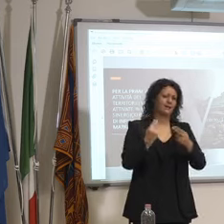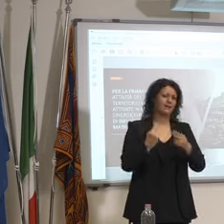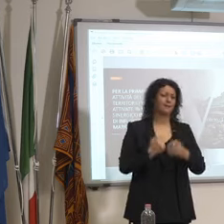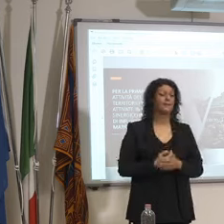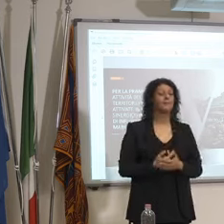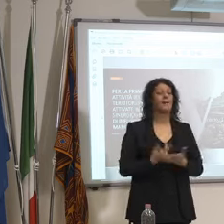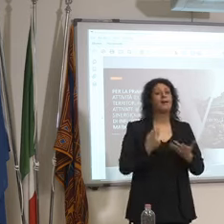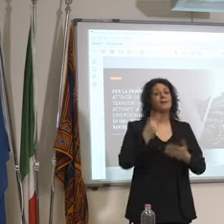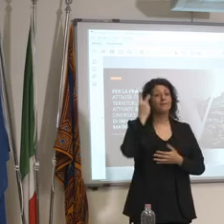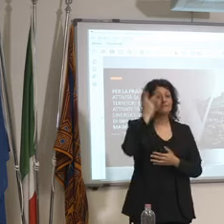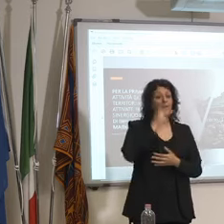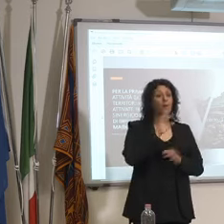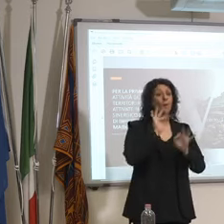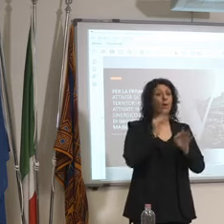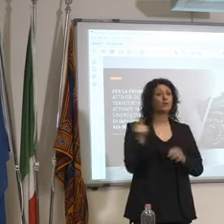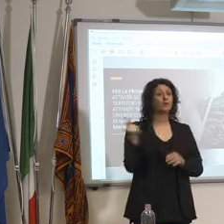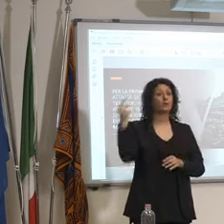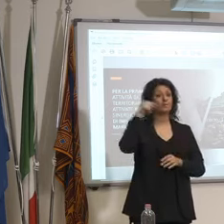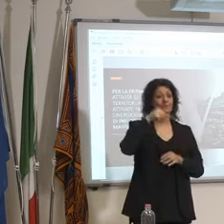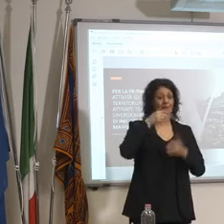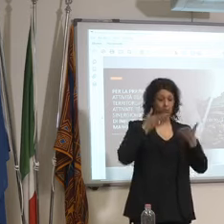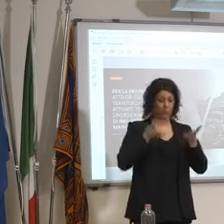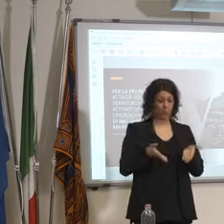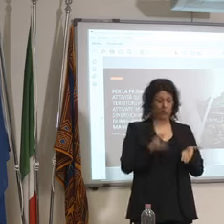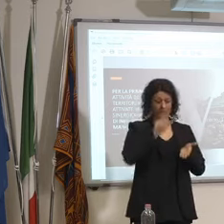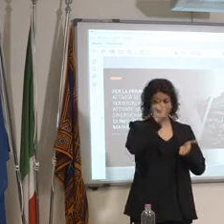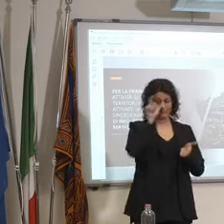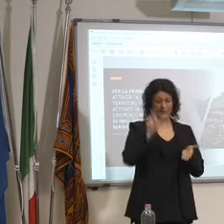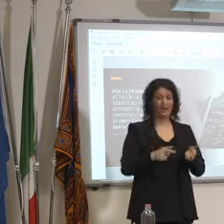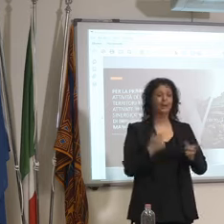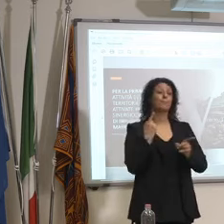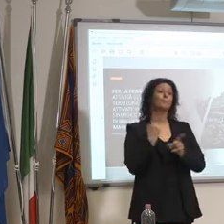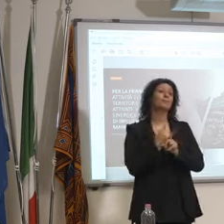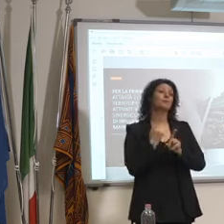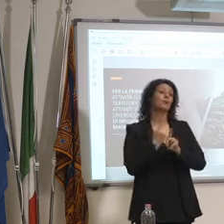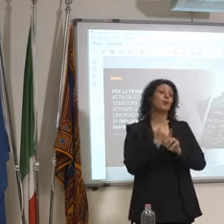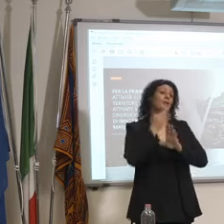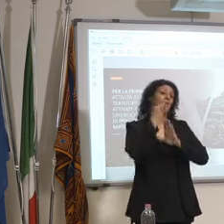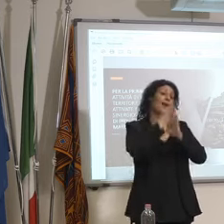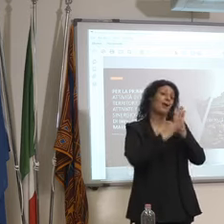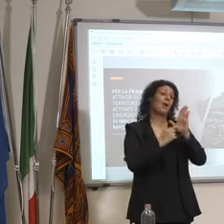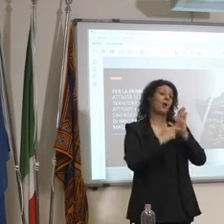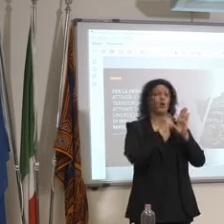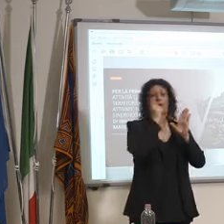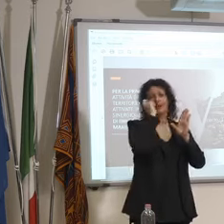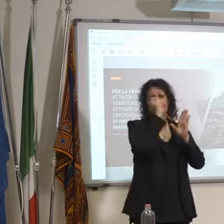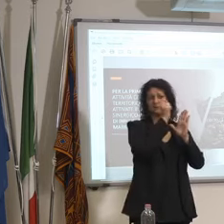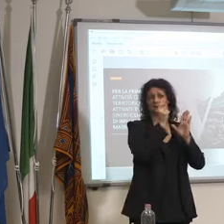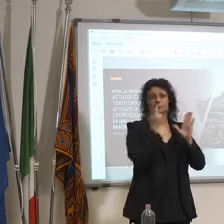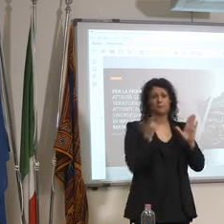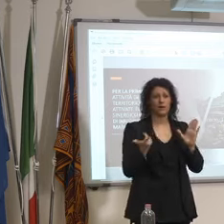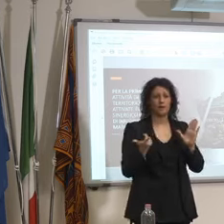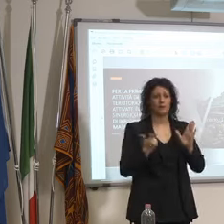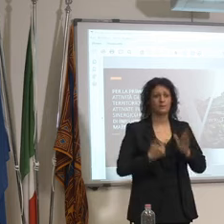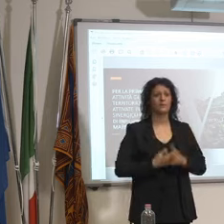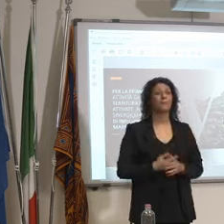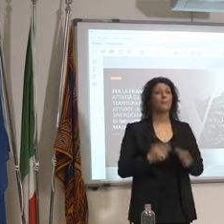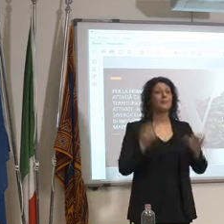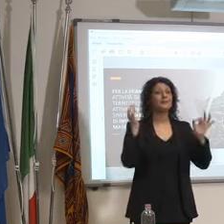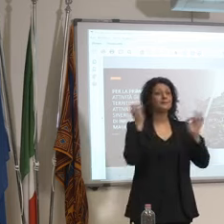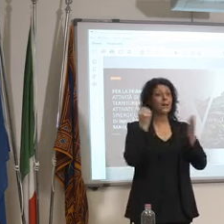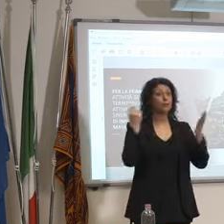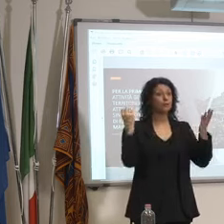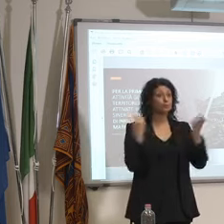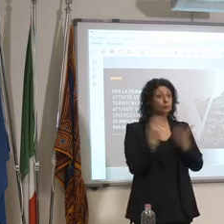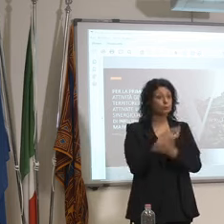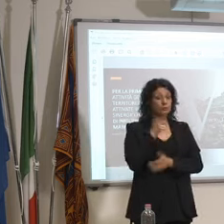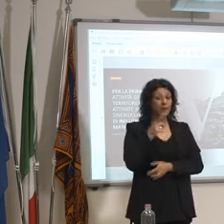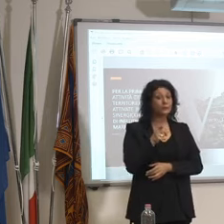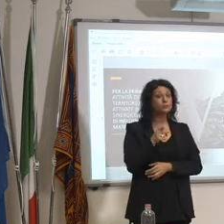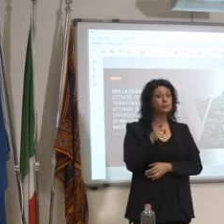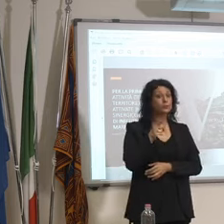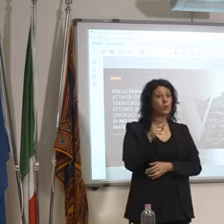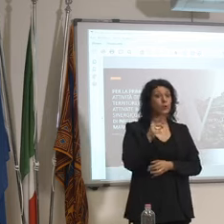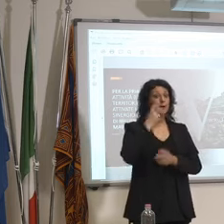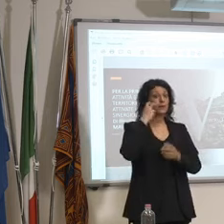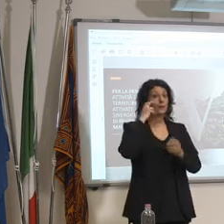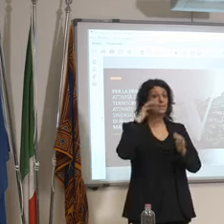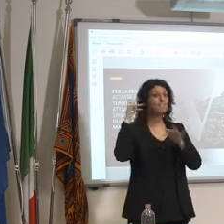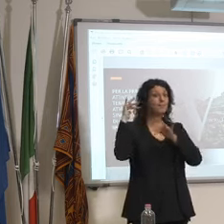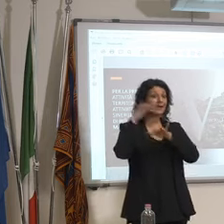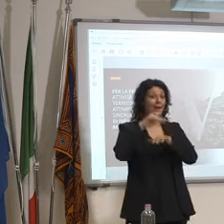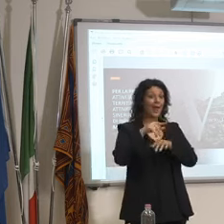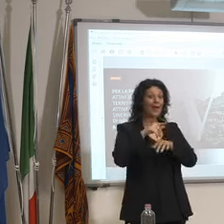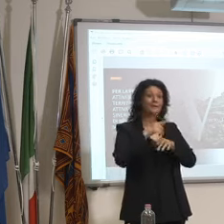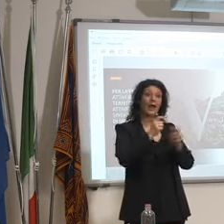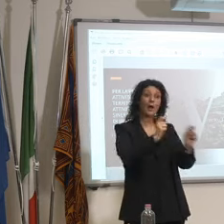quando vieni qui devi rispettare anche le regole e se è accaduto quello che mi dici te cioè il sequestro delle persone questo è